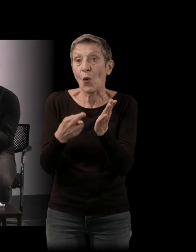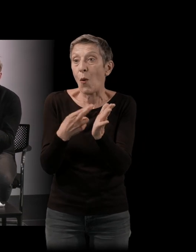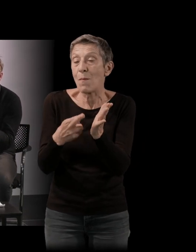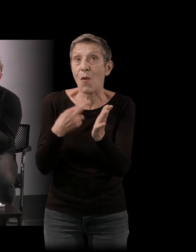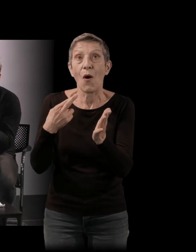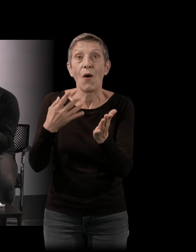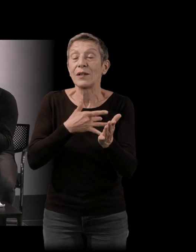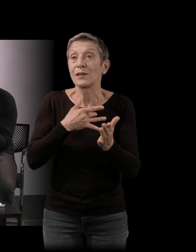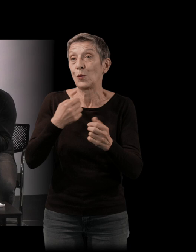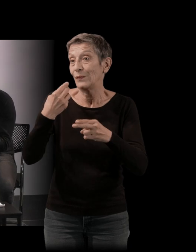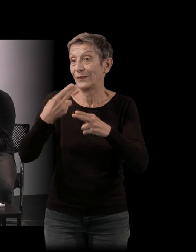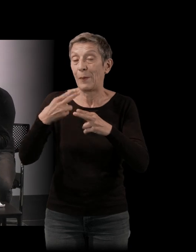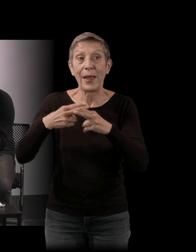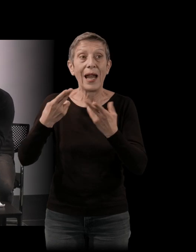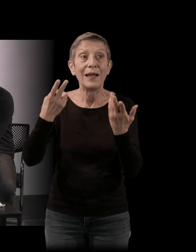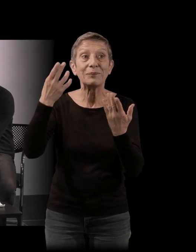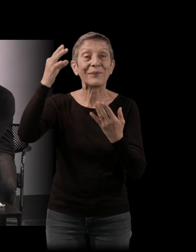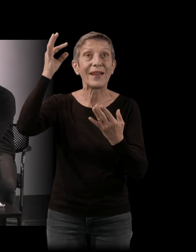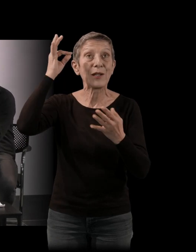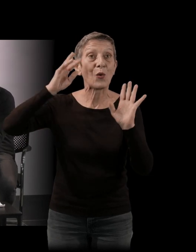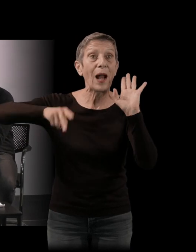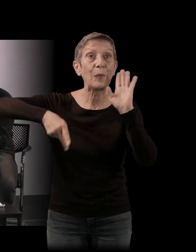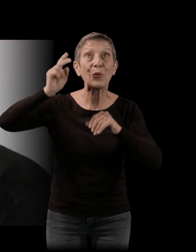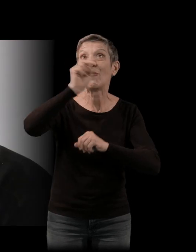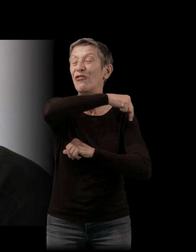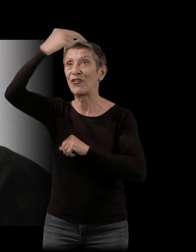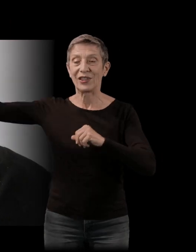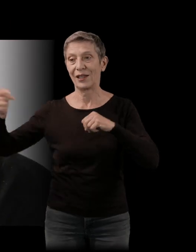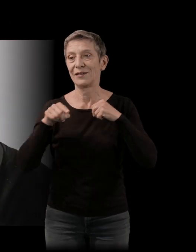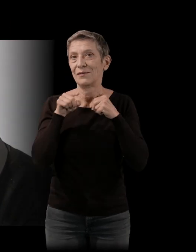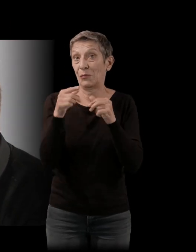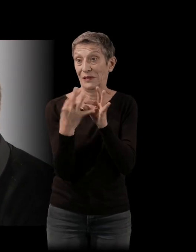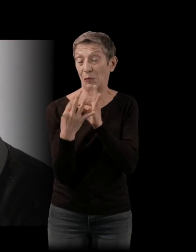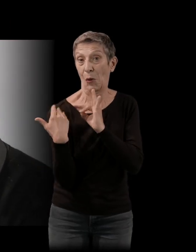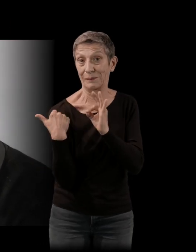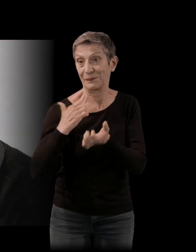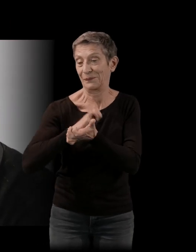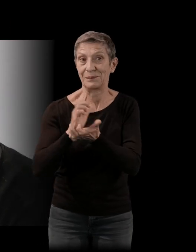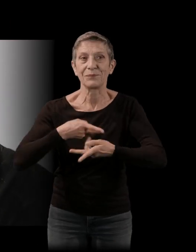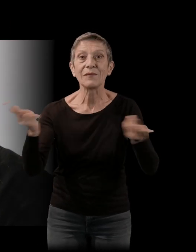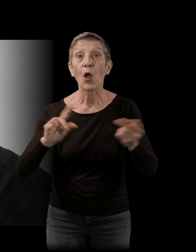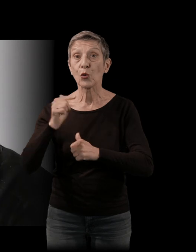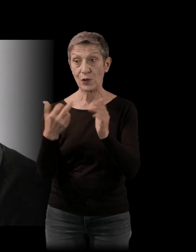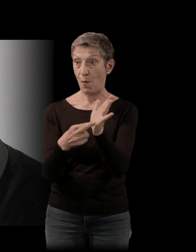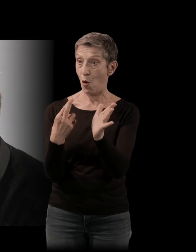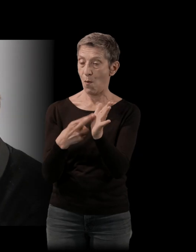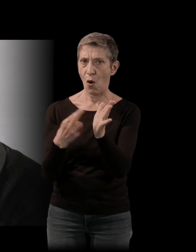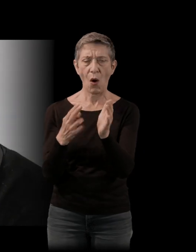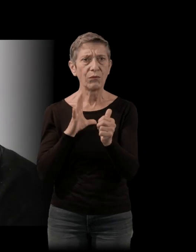Plus Filantes, which is in September's edition of Liana Levy. It's your second novel after a book that marked